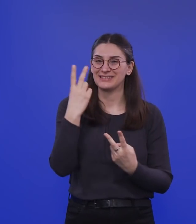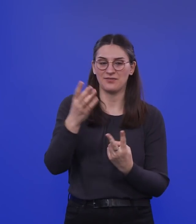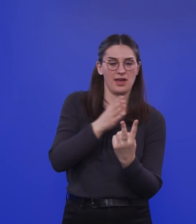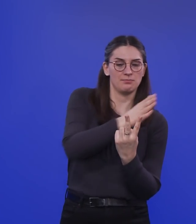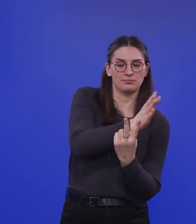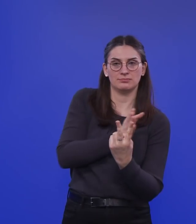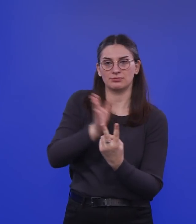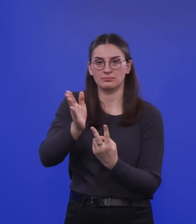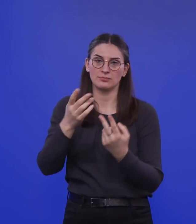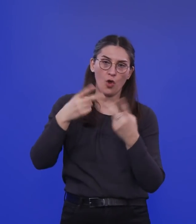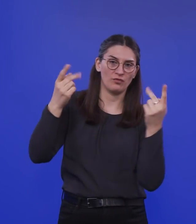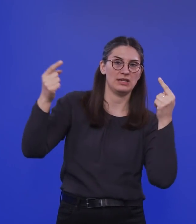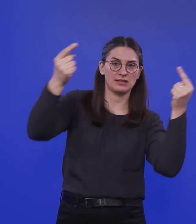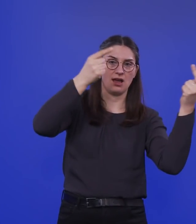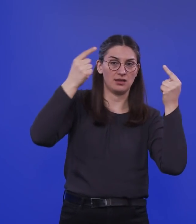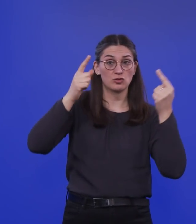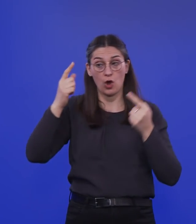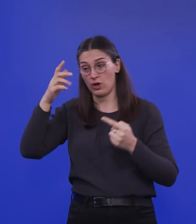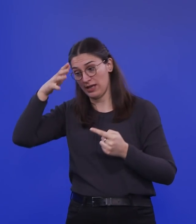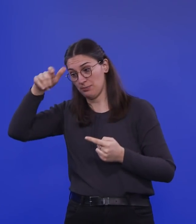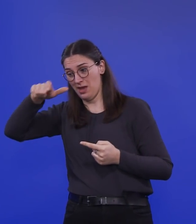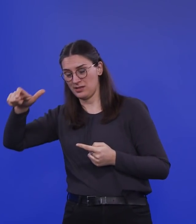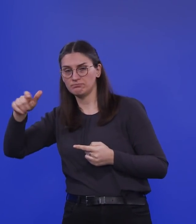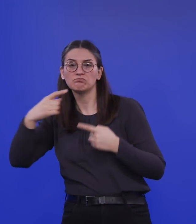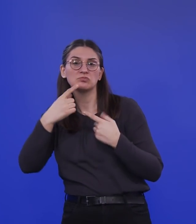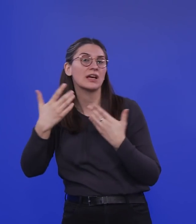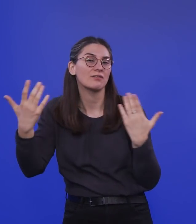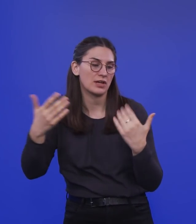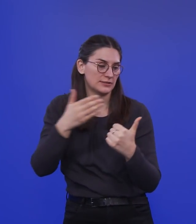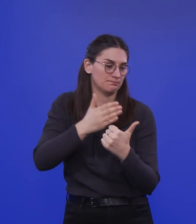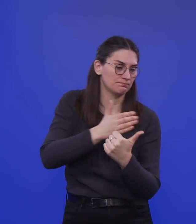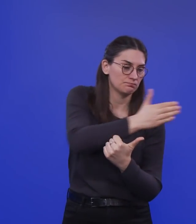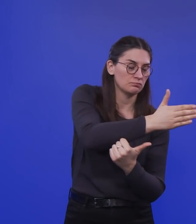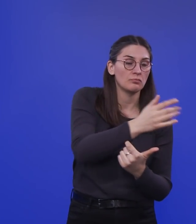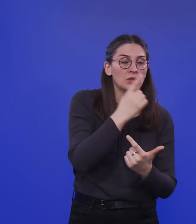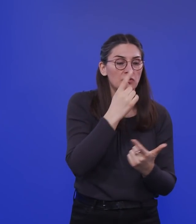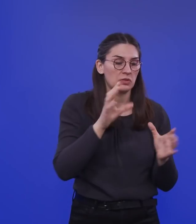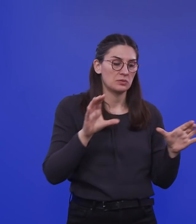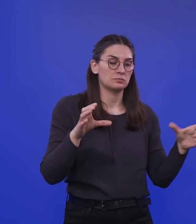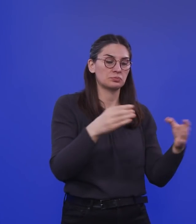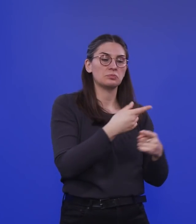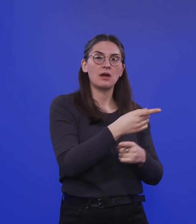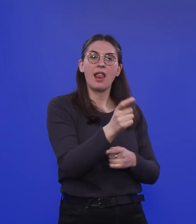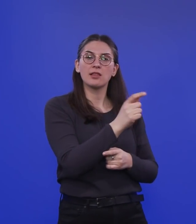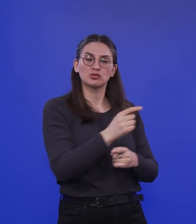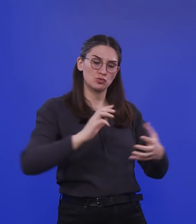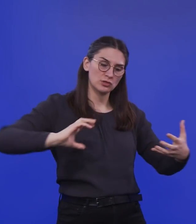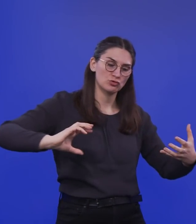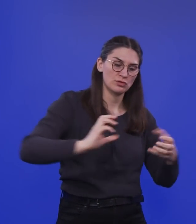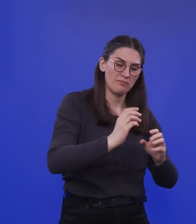Öffentlichkeit und auch unter Experten. Die eine Argumentationsrichtung ist, wenn man alle Studien zusammenfasst, dann sieht man weiterhin,